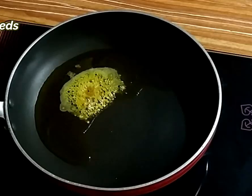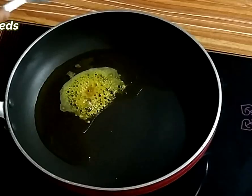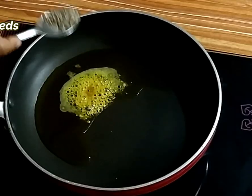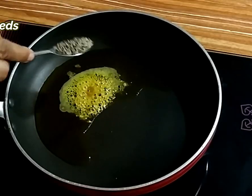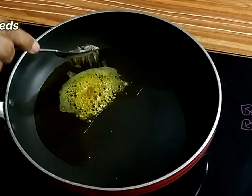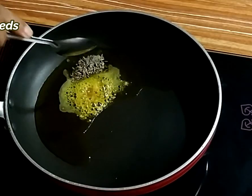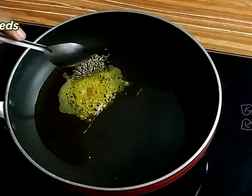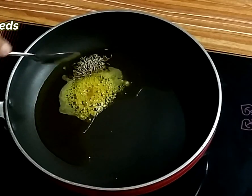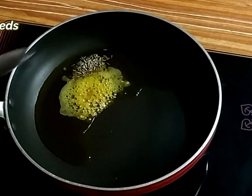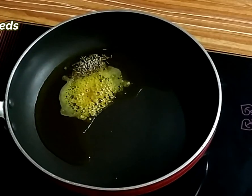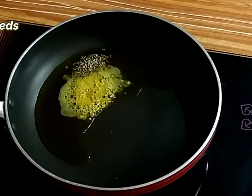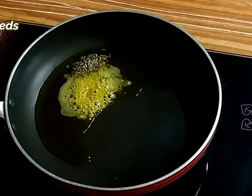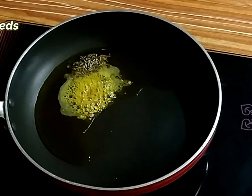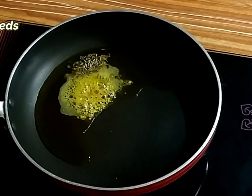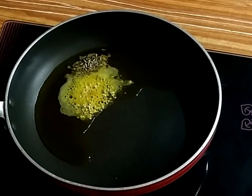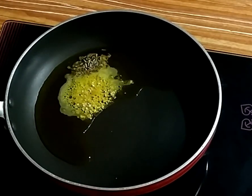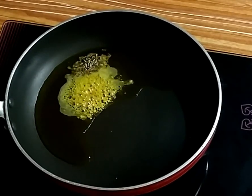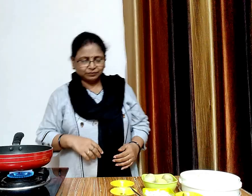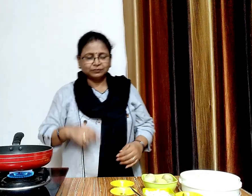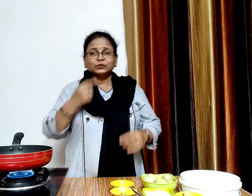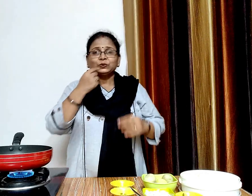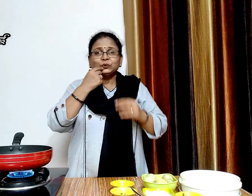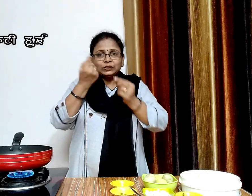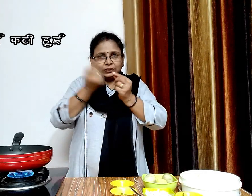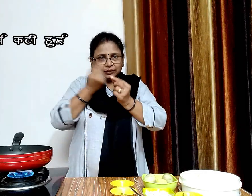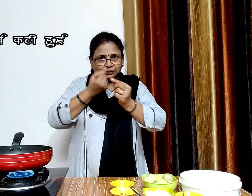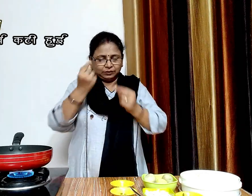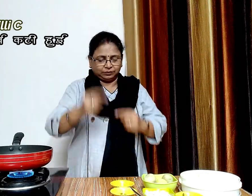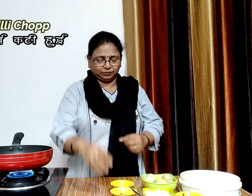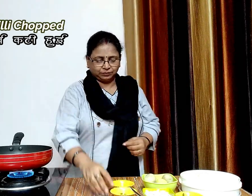दो कटी हुई हरी मिर्च